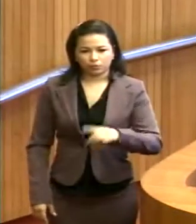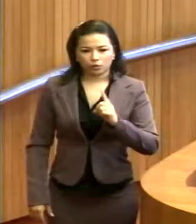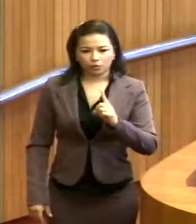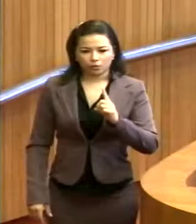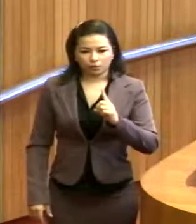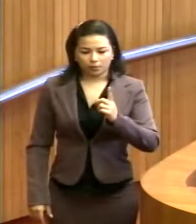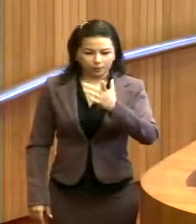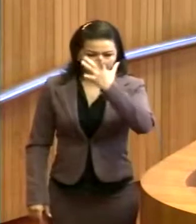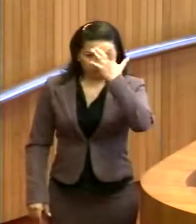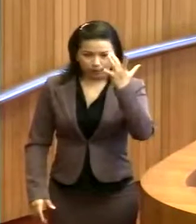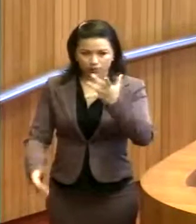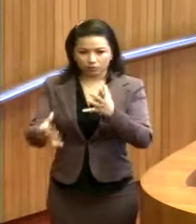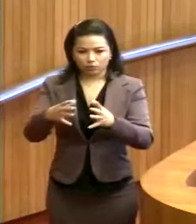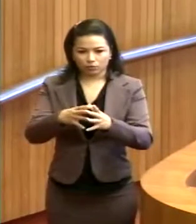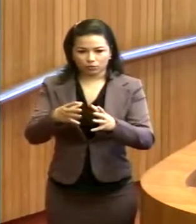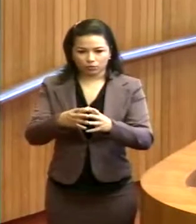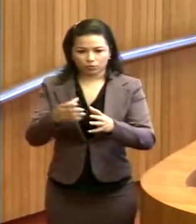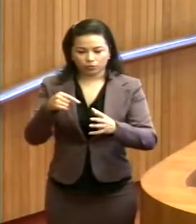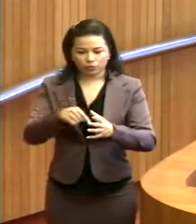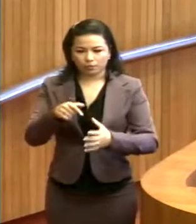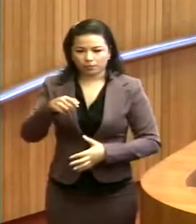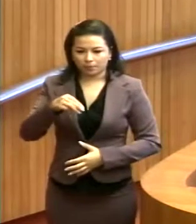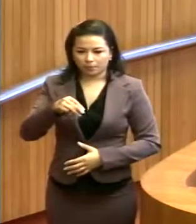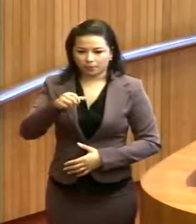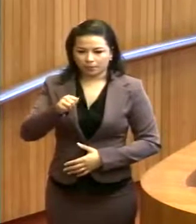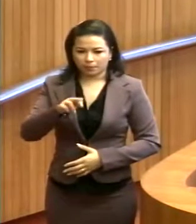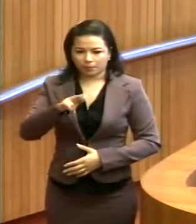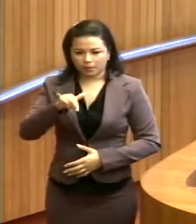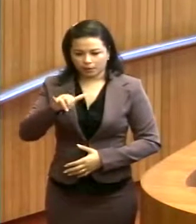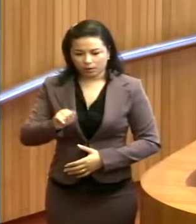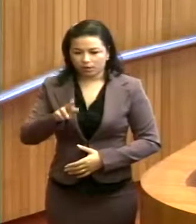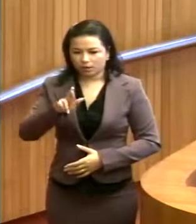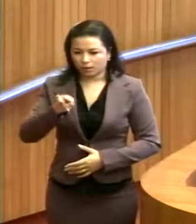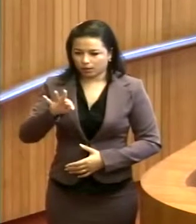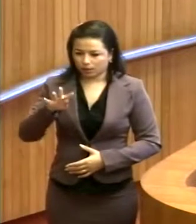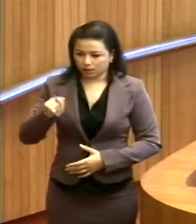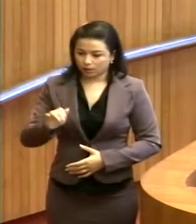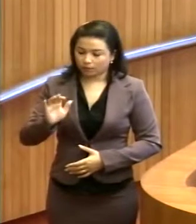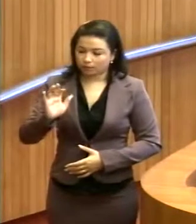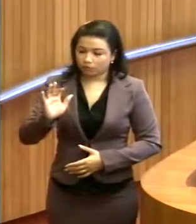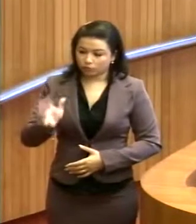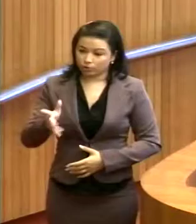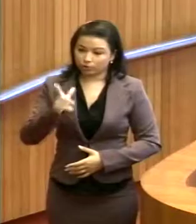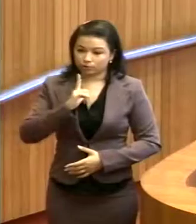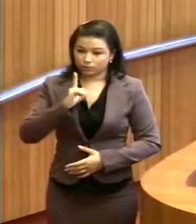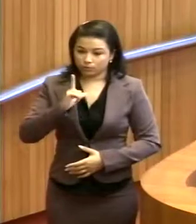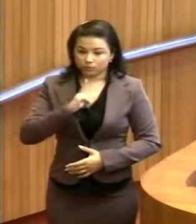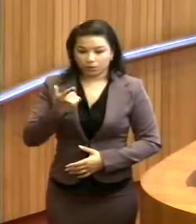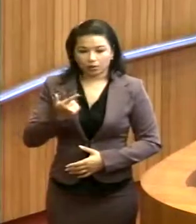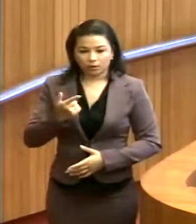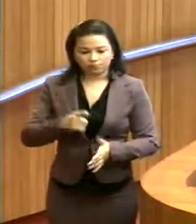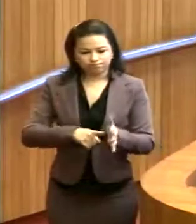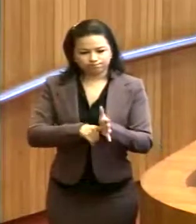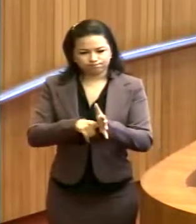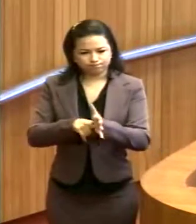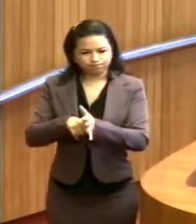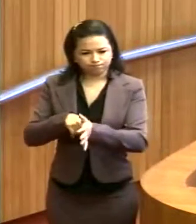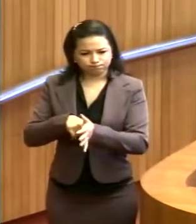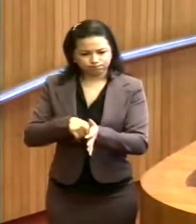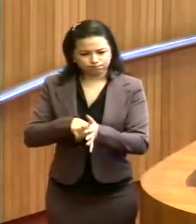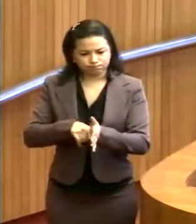integrantes da comissão, a Maria Rita Kel, que tem uma linha de investigação